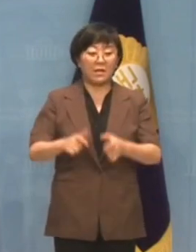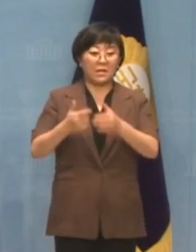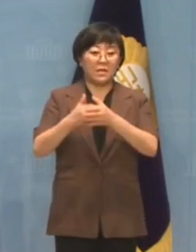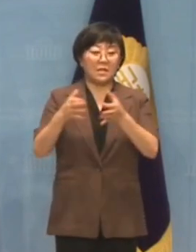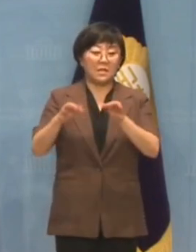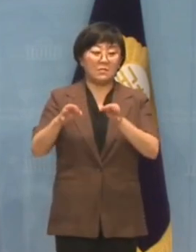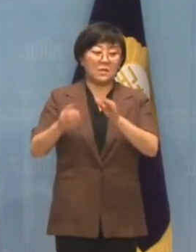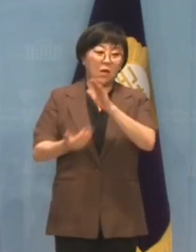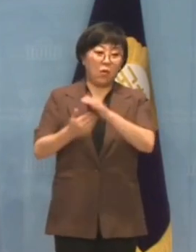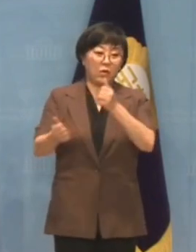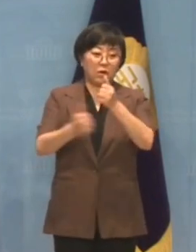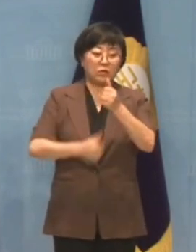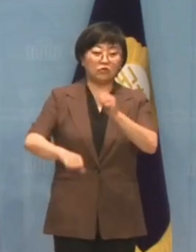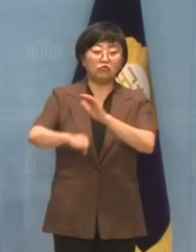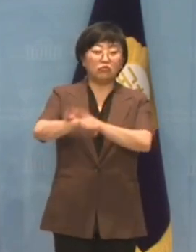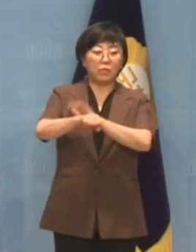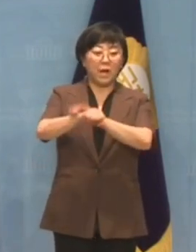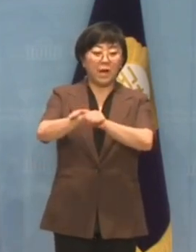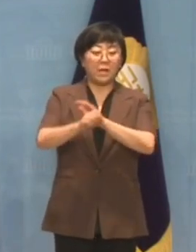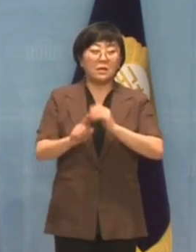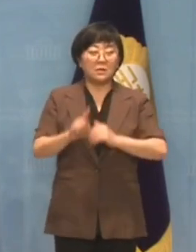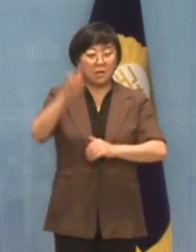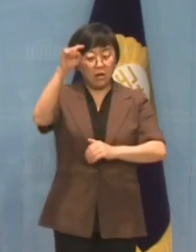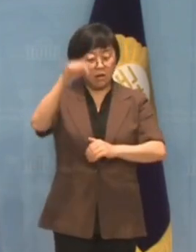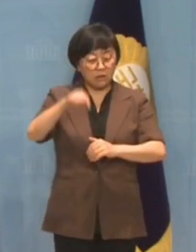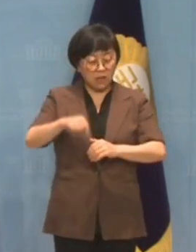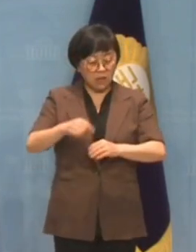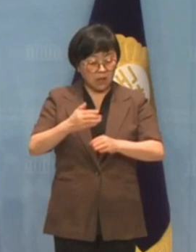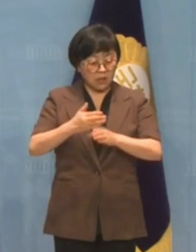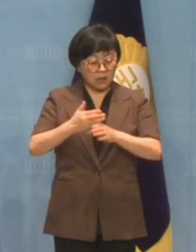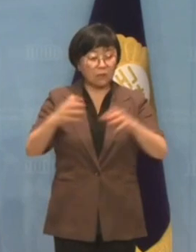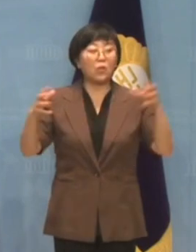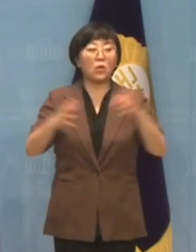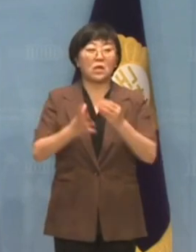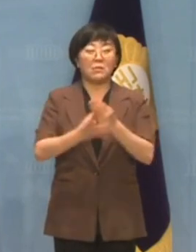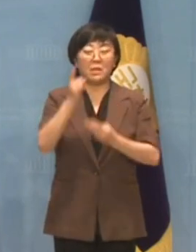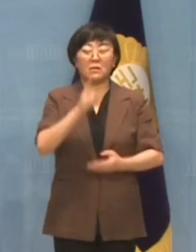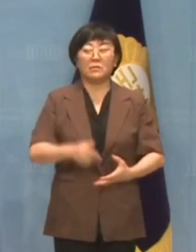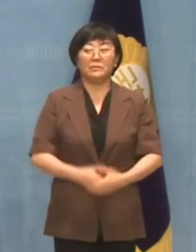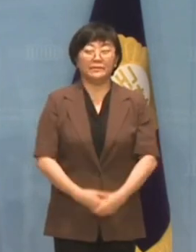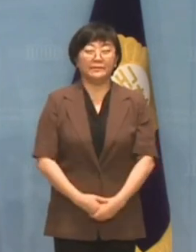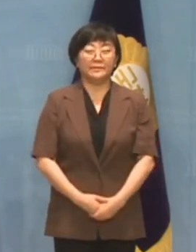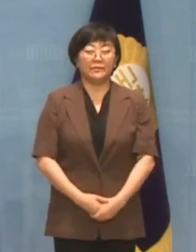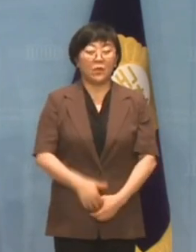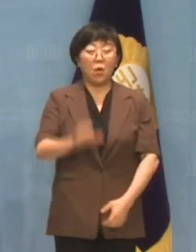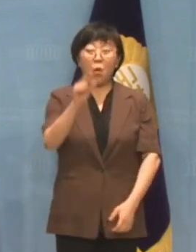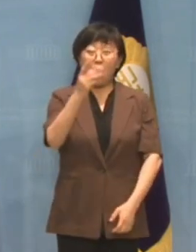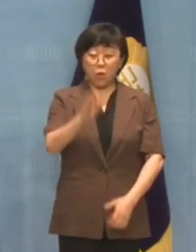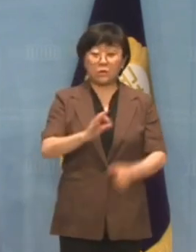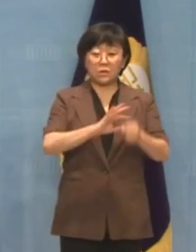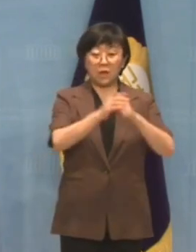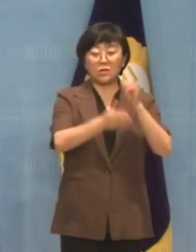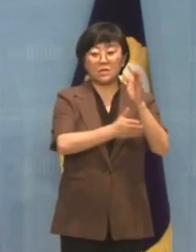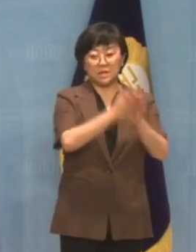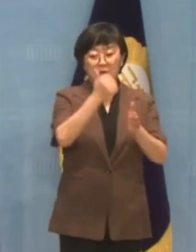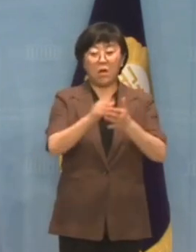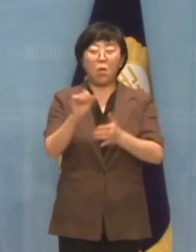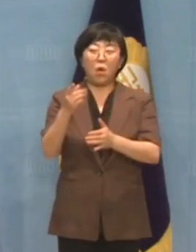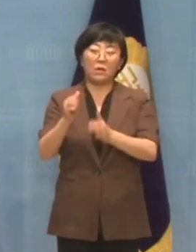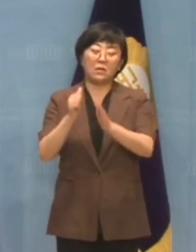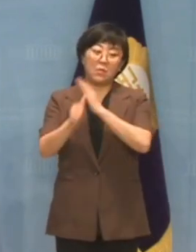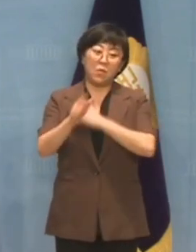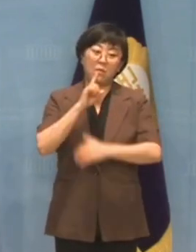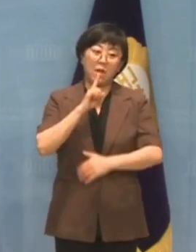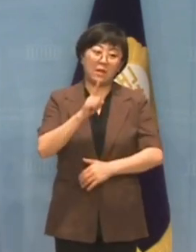최고위원도 우파 천하통일을 칭송했던 것 아닙니까? 홍준표 대구시장이나 황교안 전 대표의